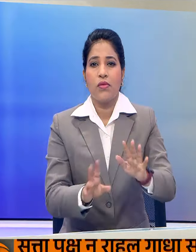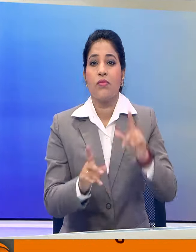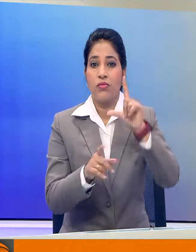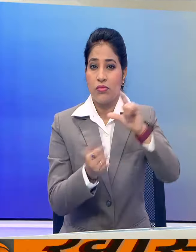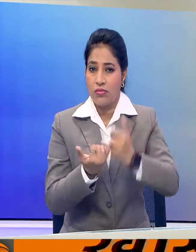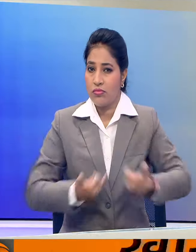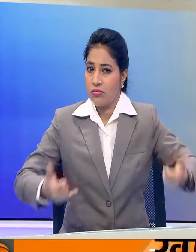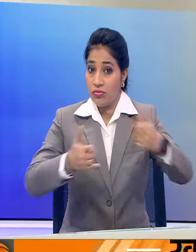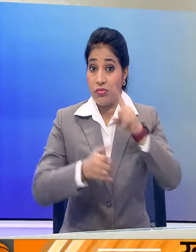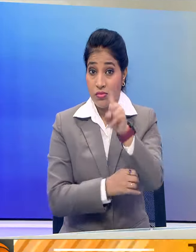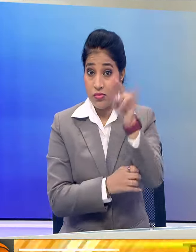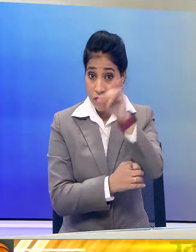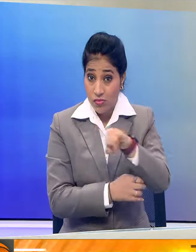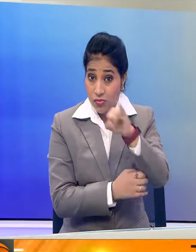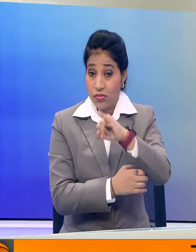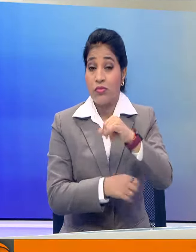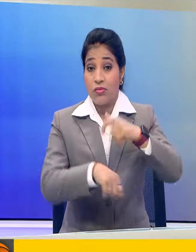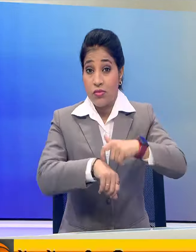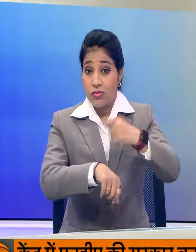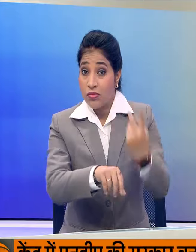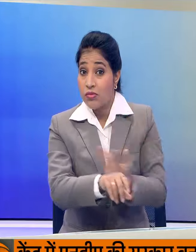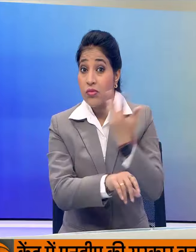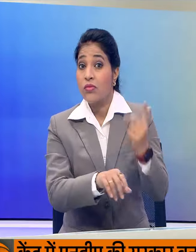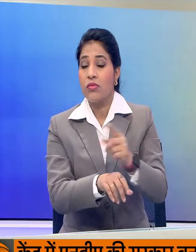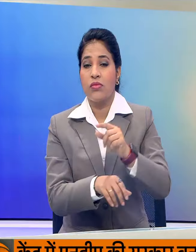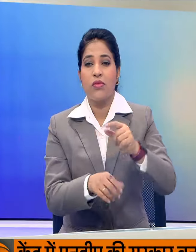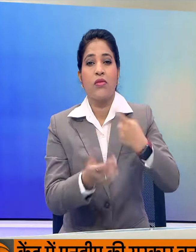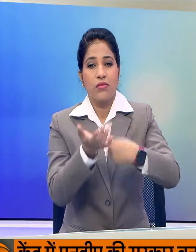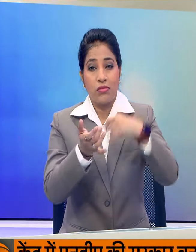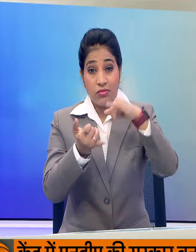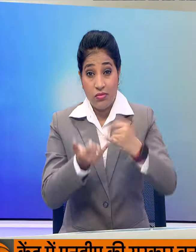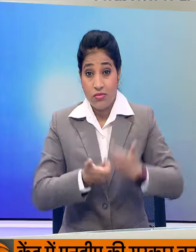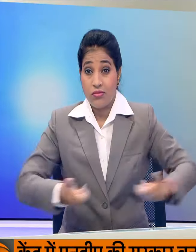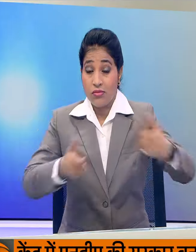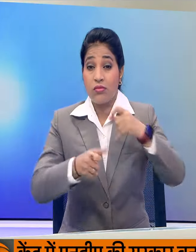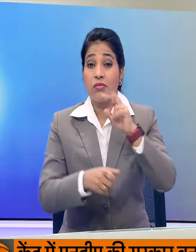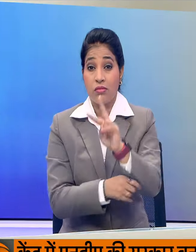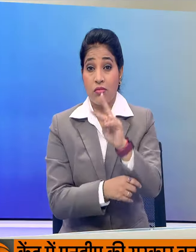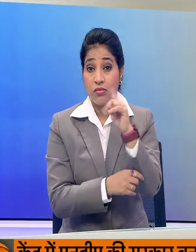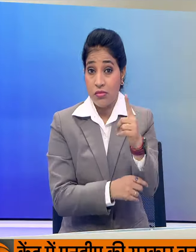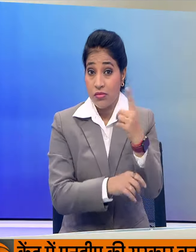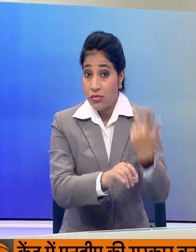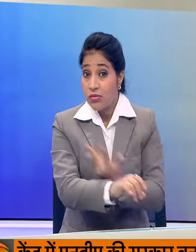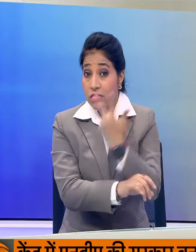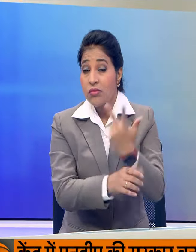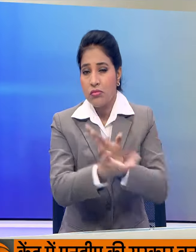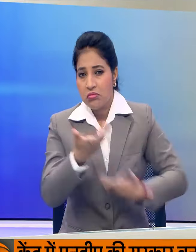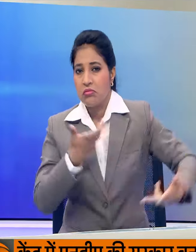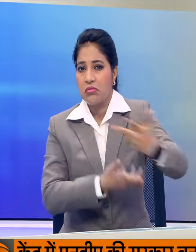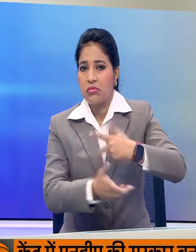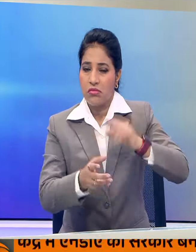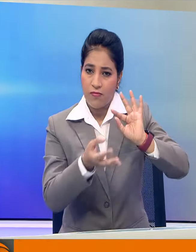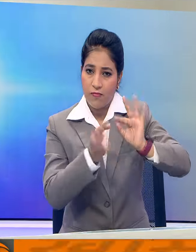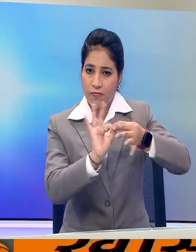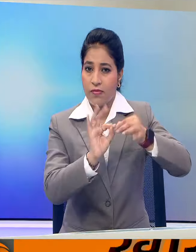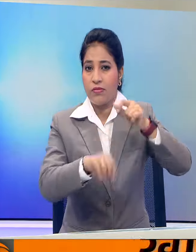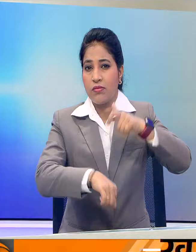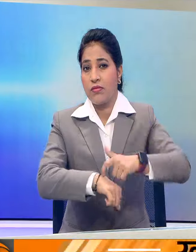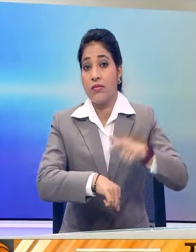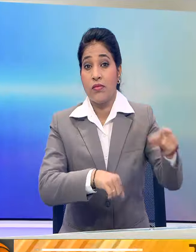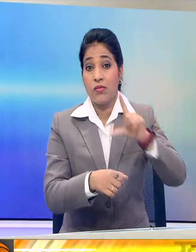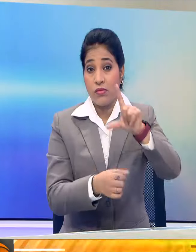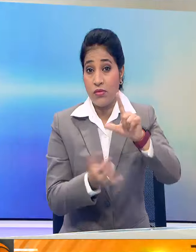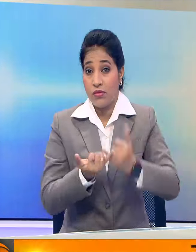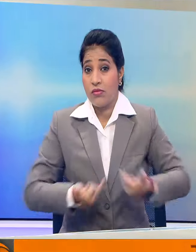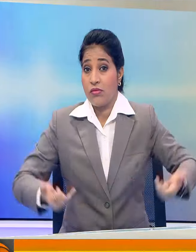लोगसभा में 16 गंटे तो राजसभा में 21 खंटे राश्ट्रपती के अभीभाशन पर चर्चा के लिए रखे गए थे लोगसभा